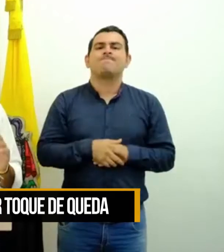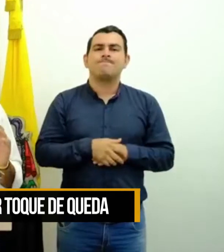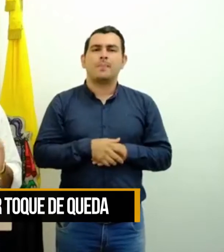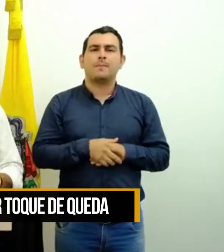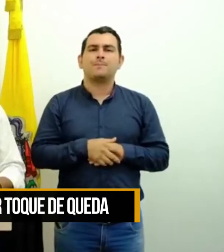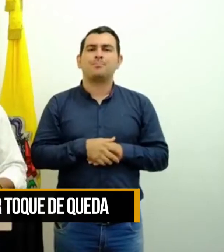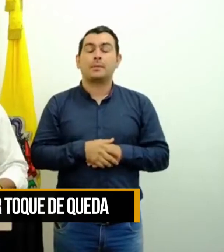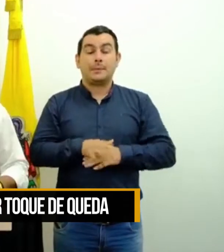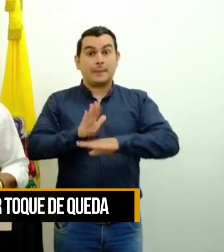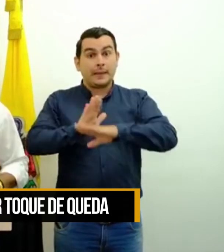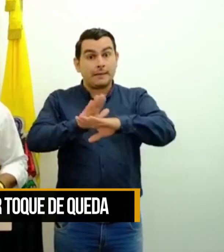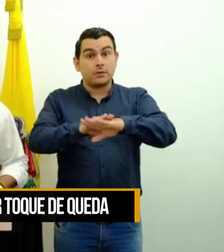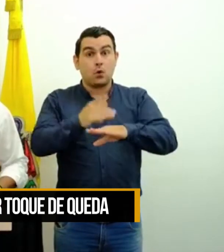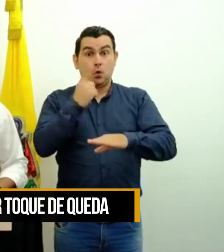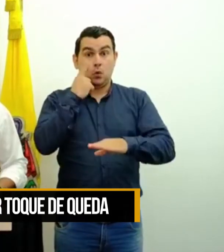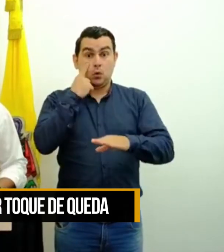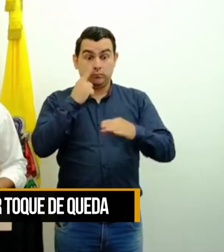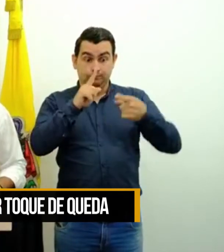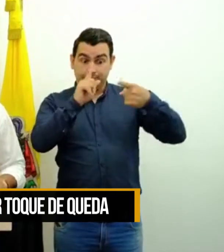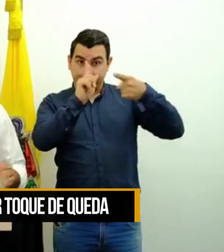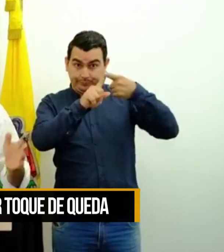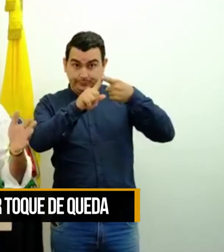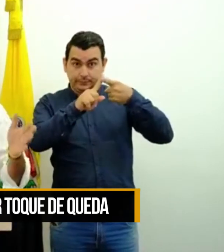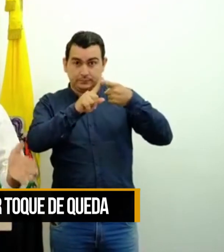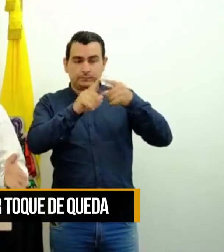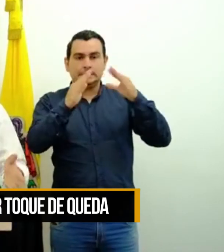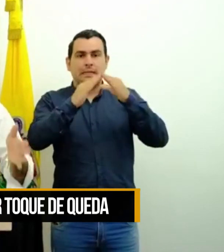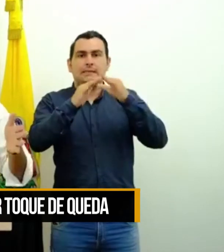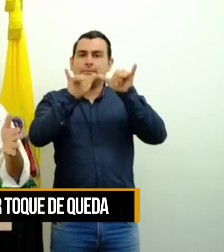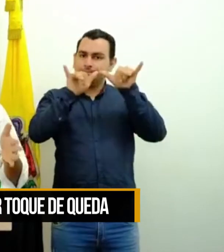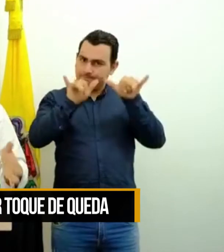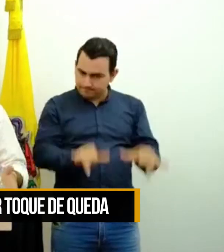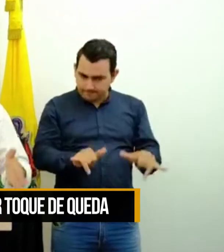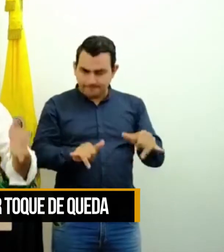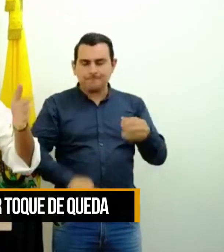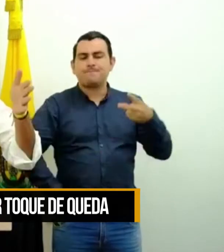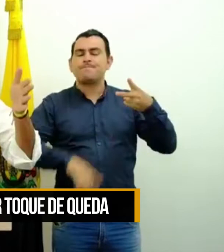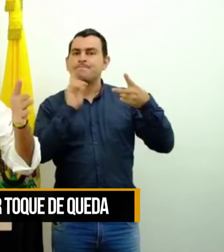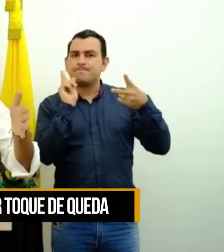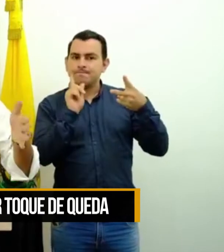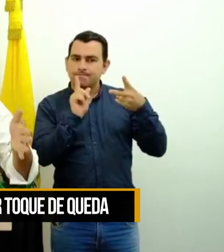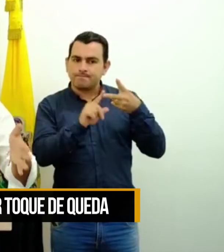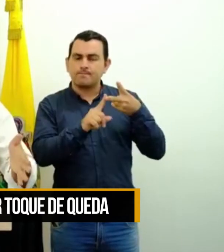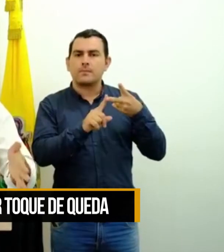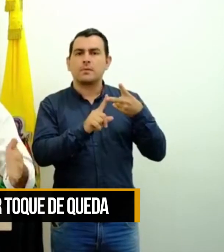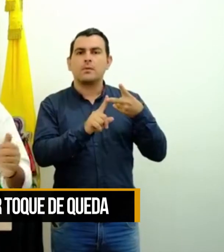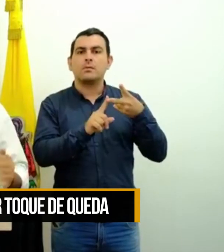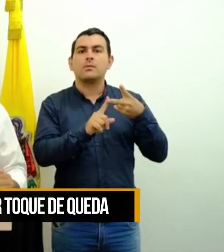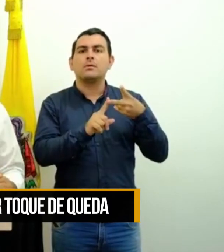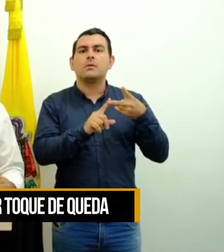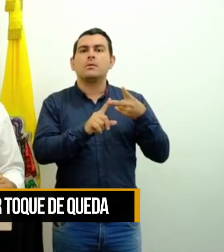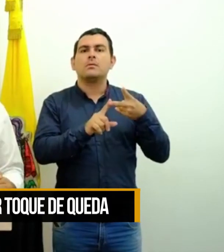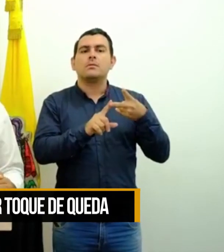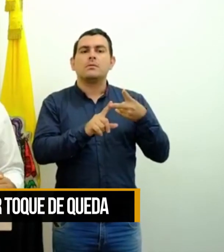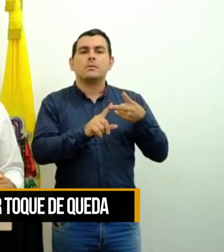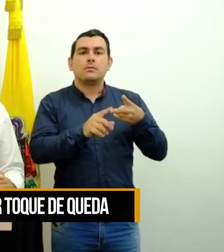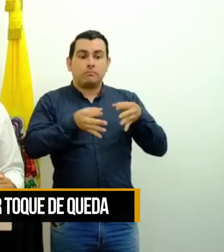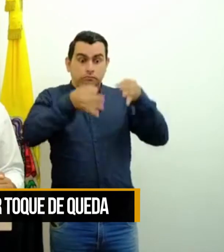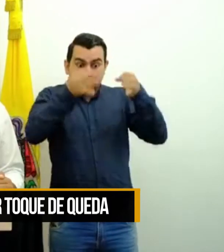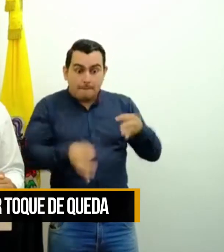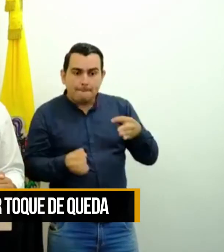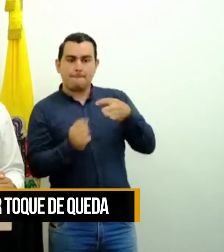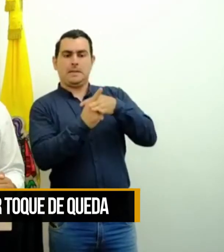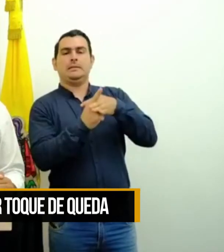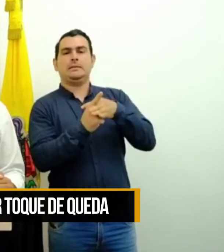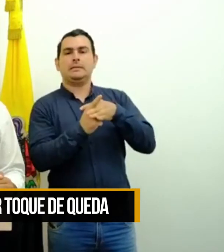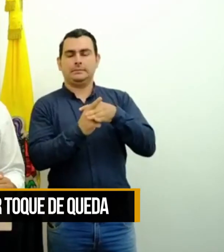Tenemos toque de queda, llamado en este caso un simulacro en Barranca